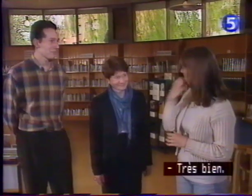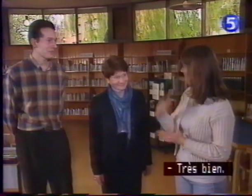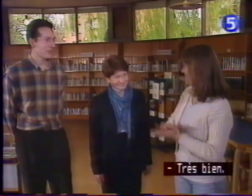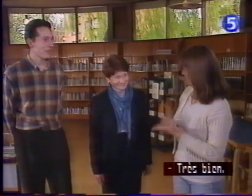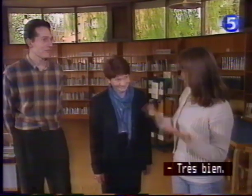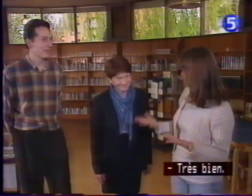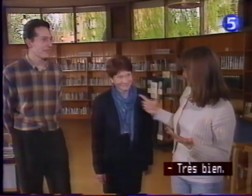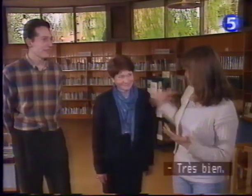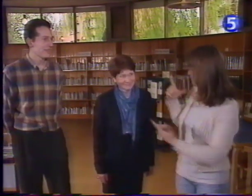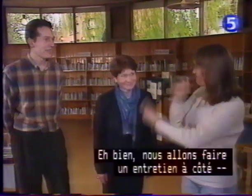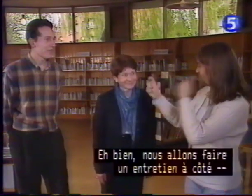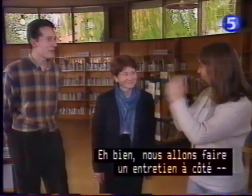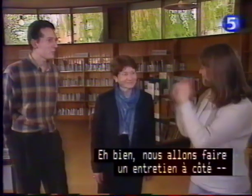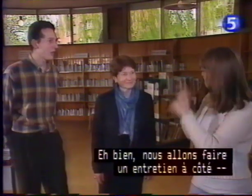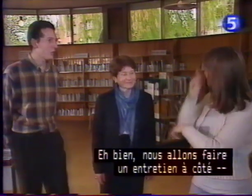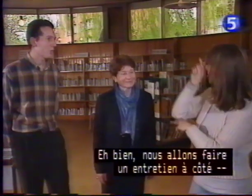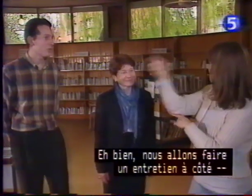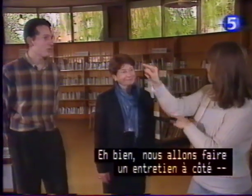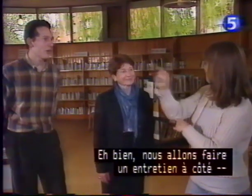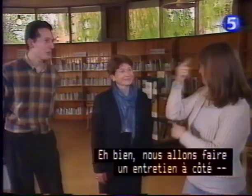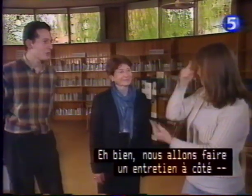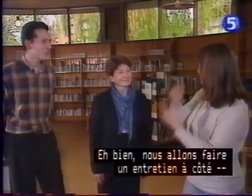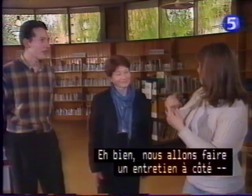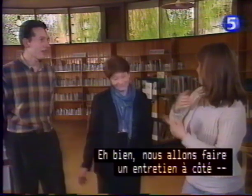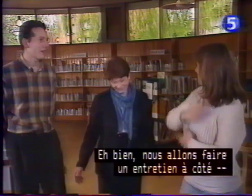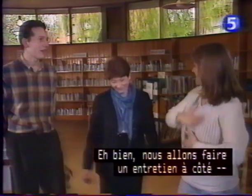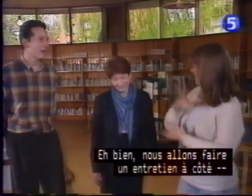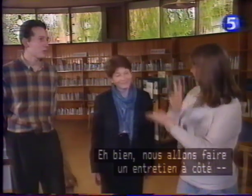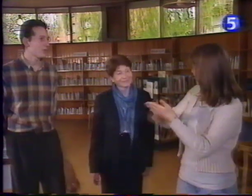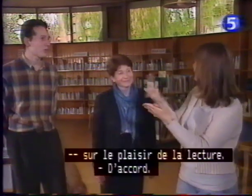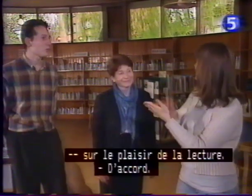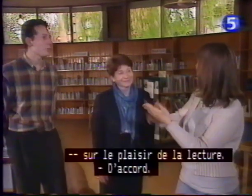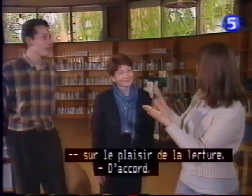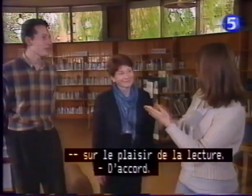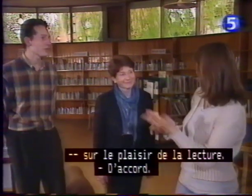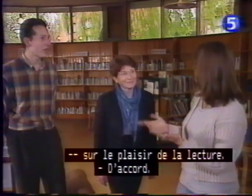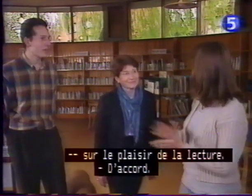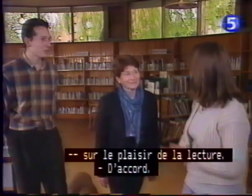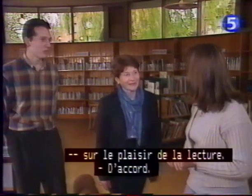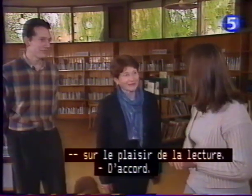Très bien. Eh bien, nous allons faire un entretien à côté sur le plaisir de la lecture.'accord.